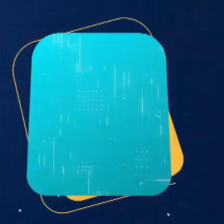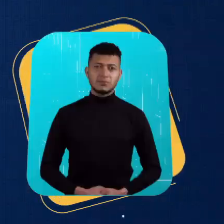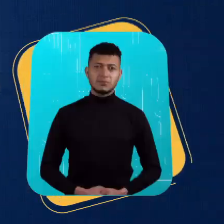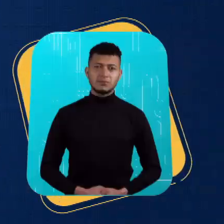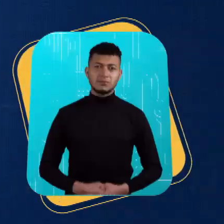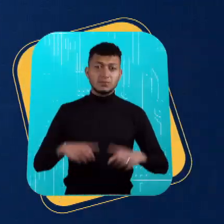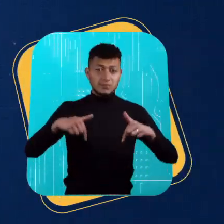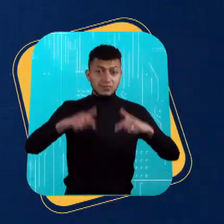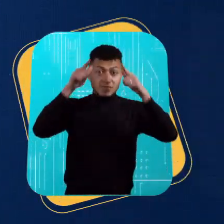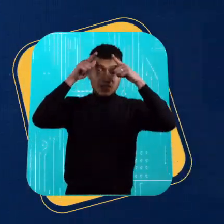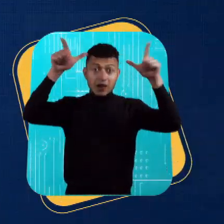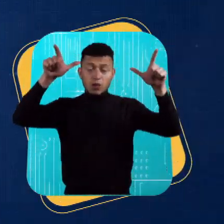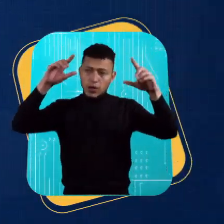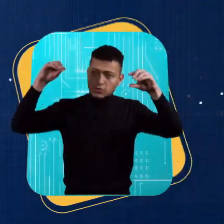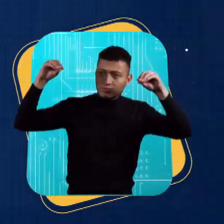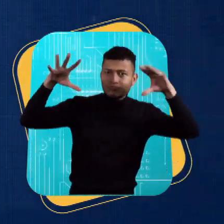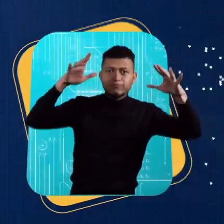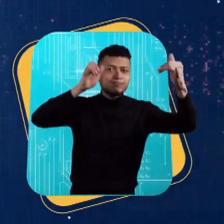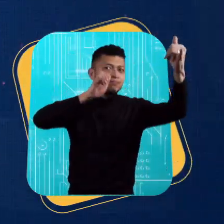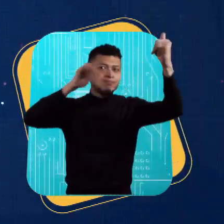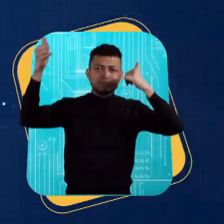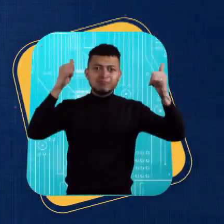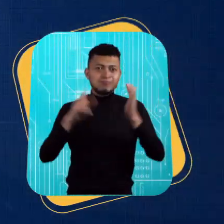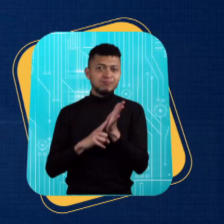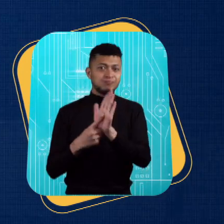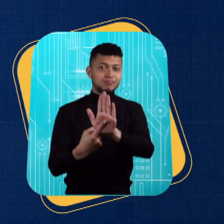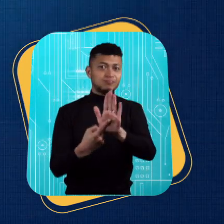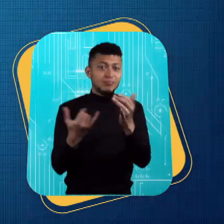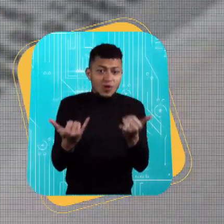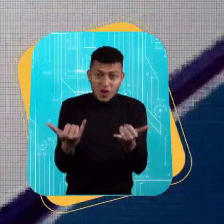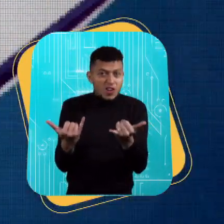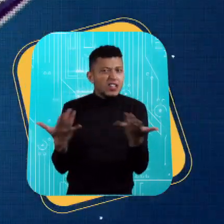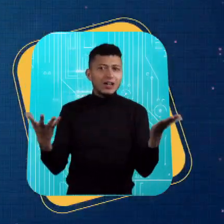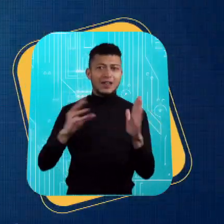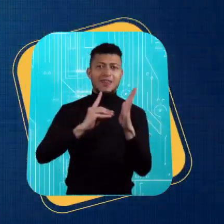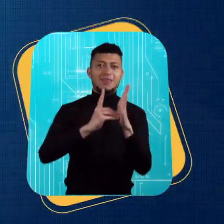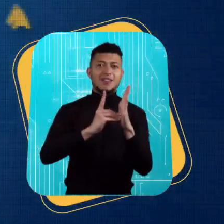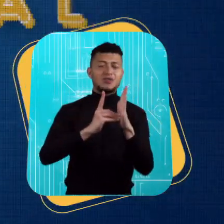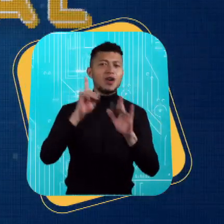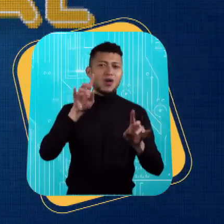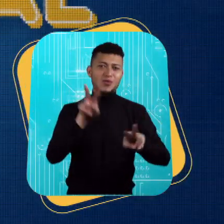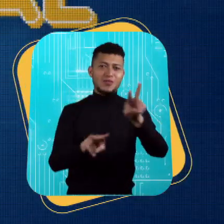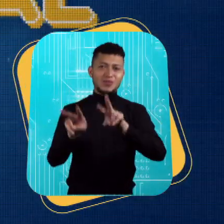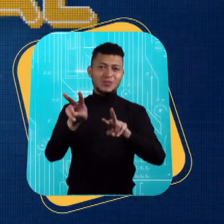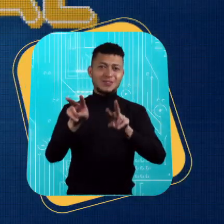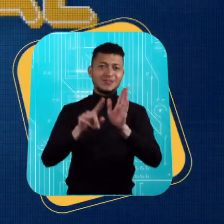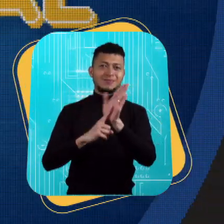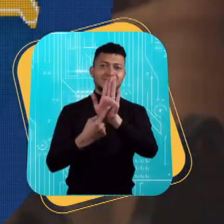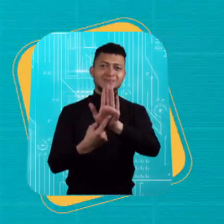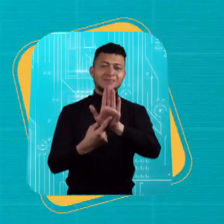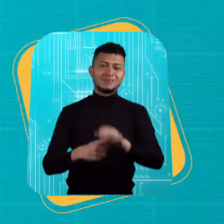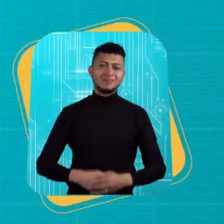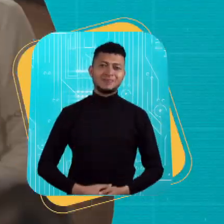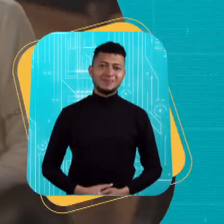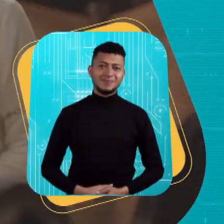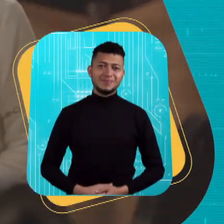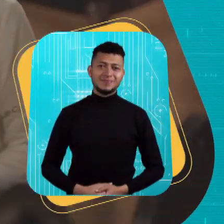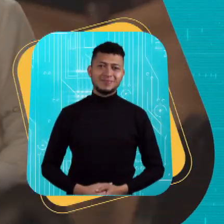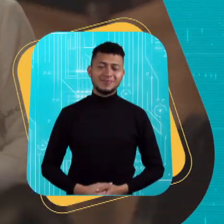Este es el lenguaje de las luces y las cámaras. Aquí está el diccionario audiovisual.